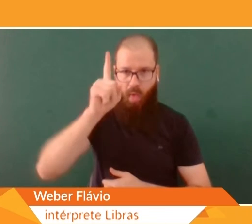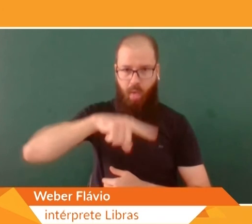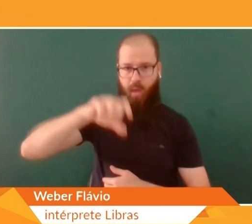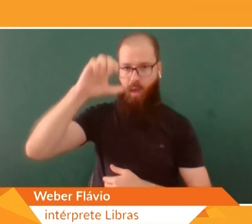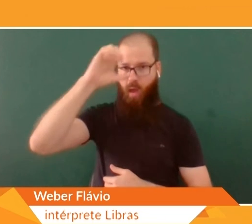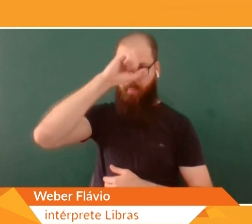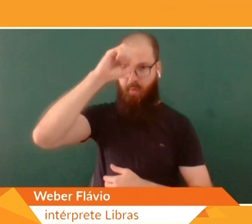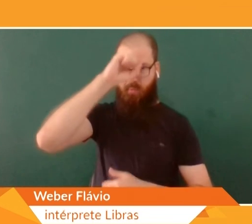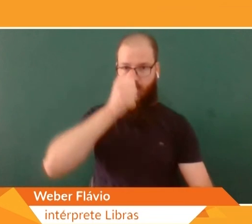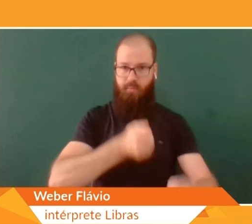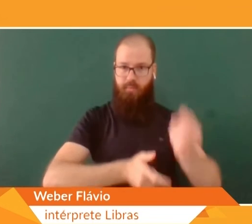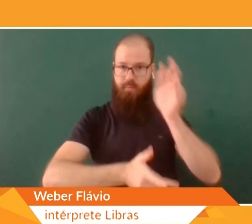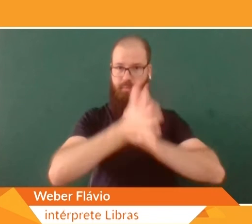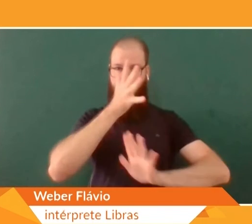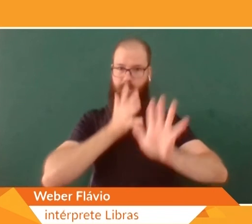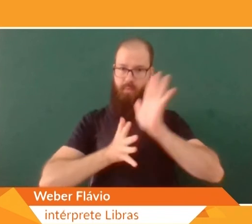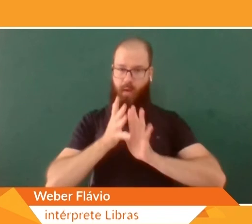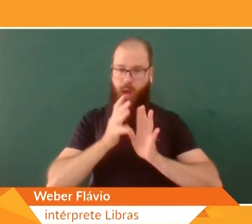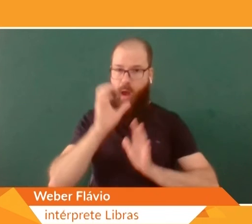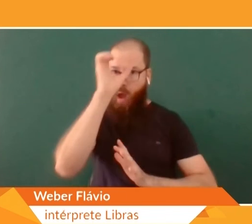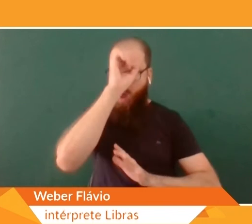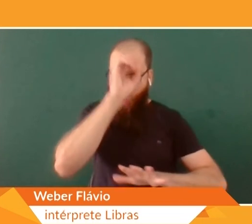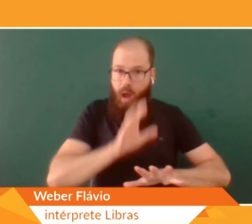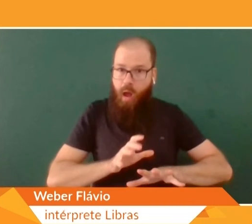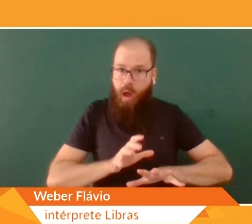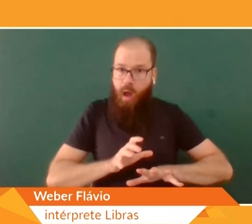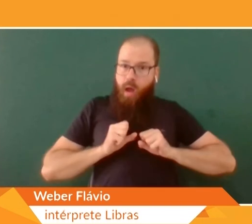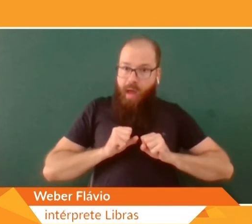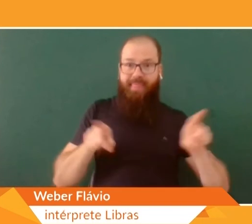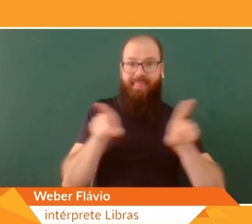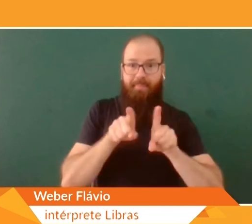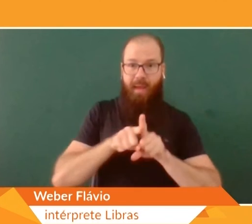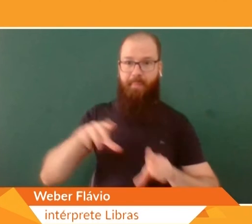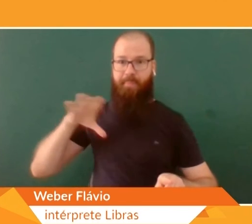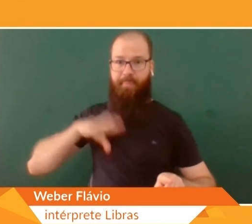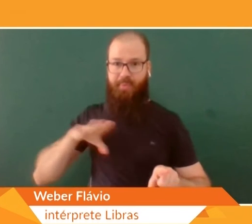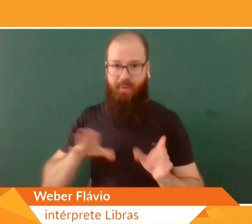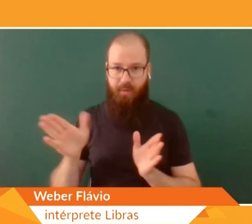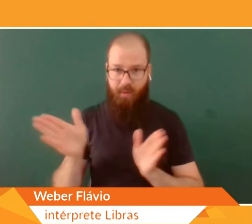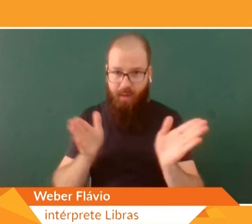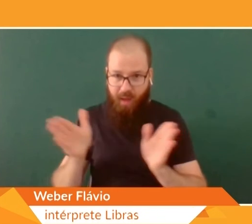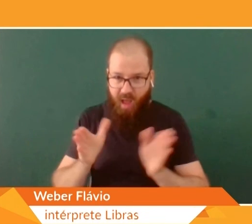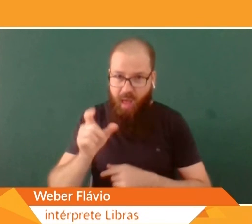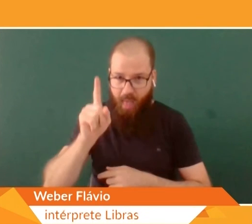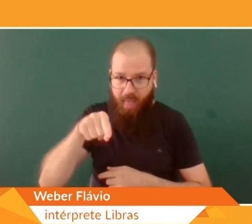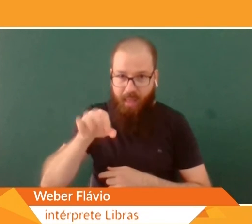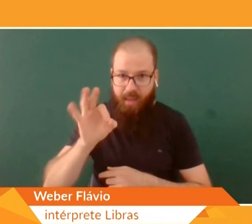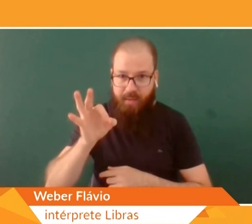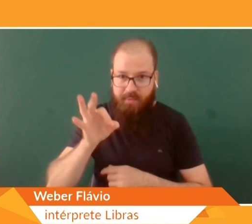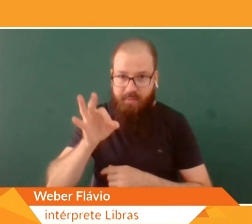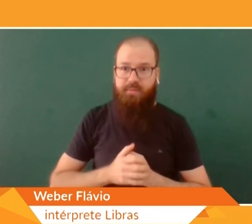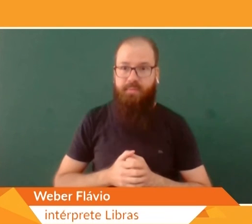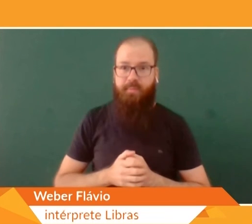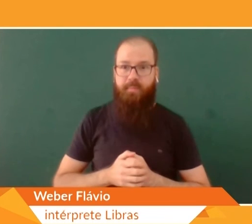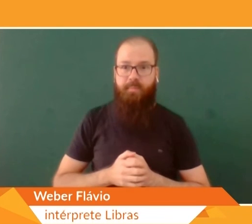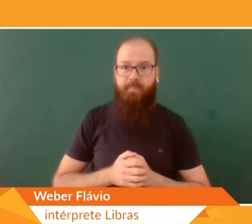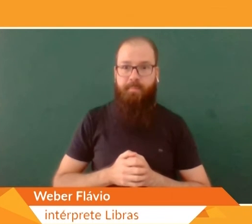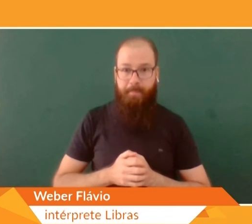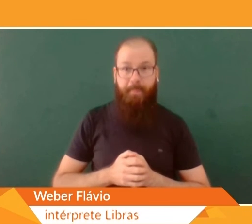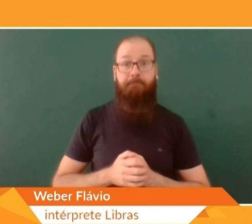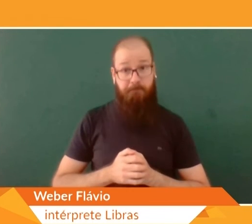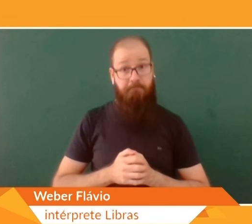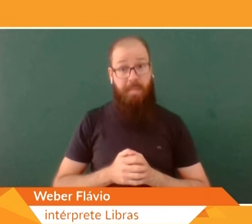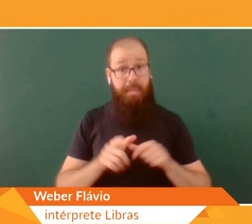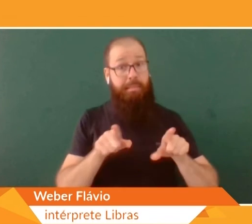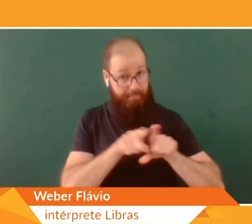língua portuguesa. Ter essas duas línguas aí aprendidas, é isso? É, não só isso, né? É o